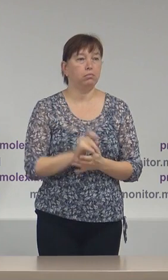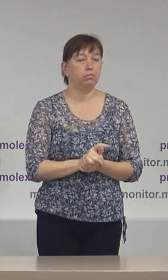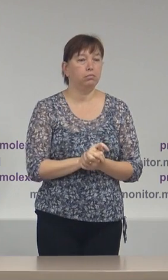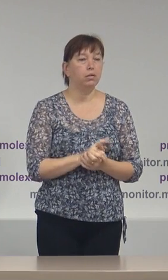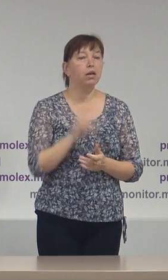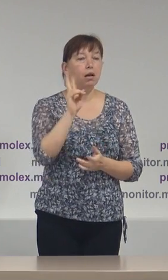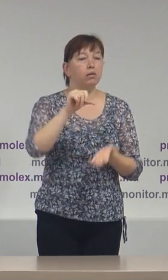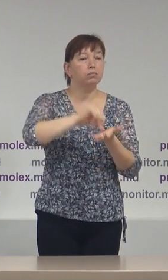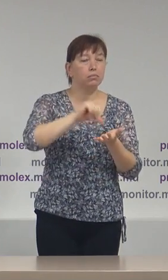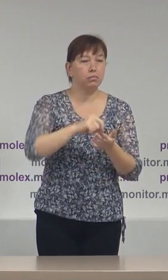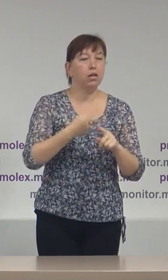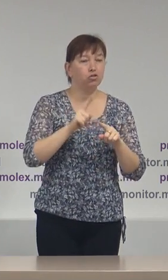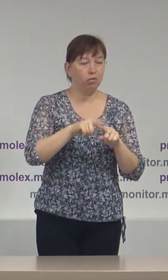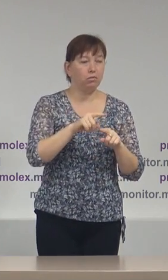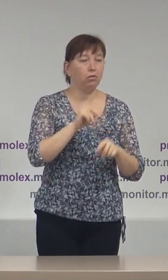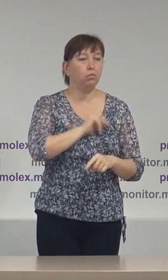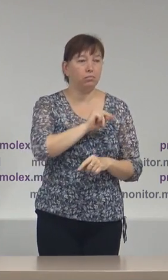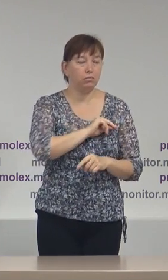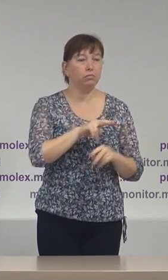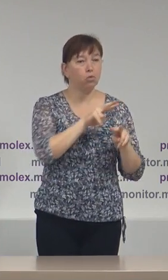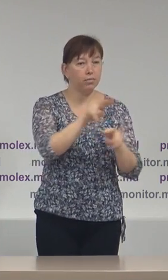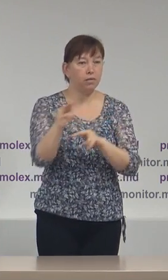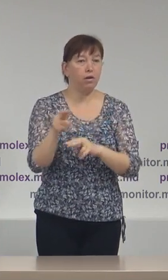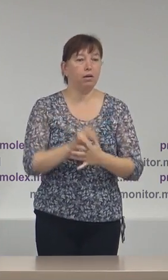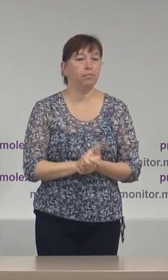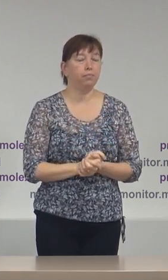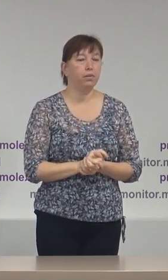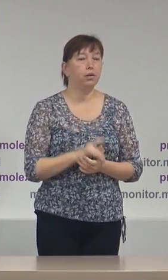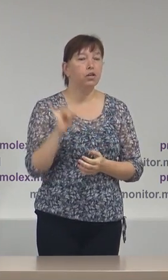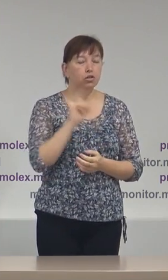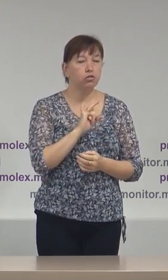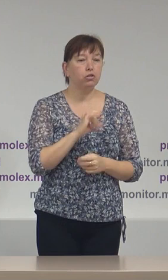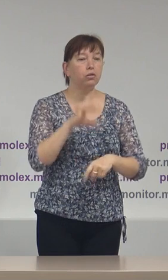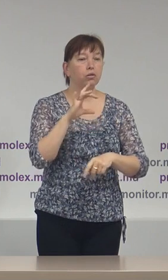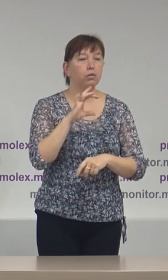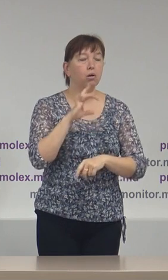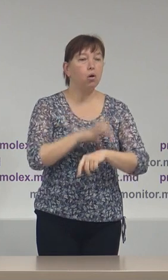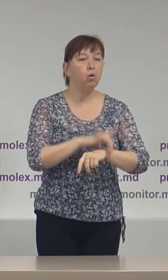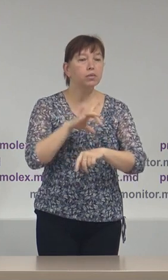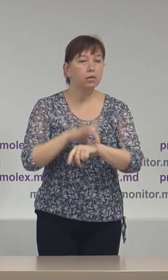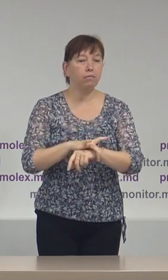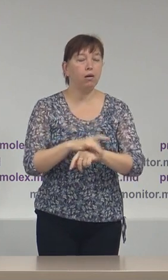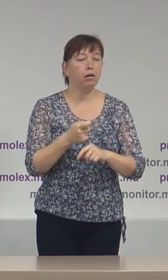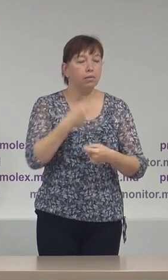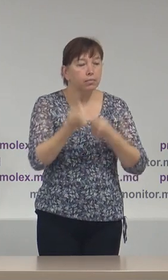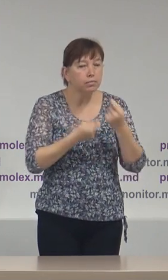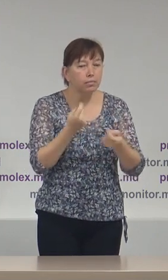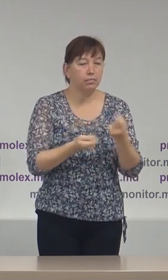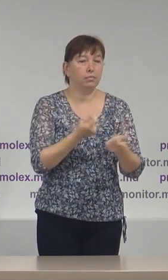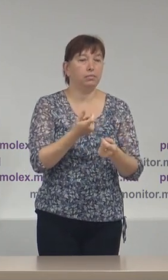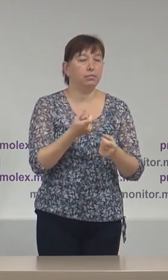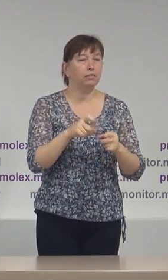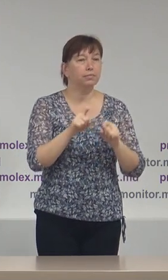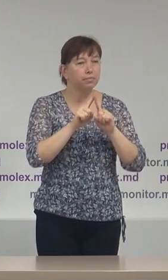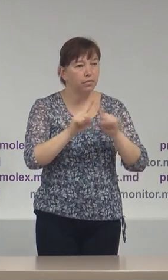implicați în misiune de observare. Și observarea mai detaliată, mai specială